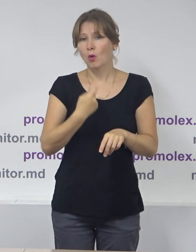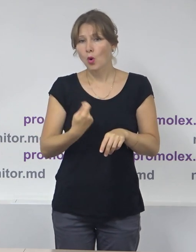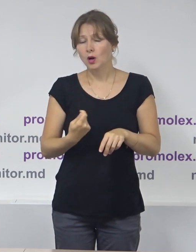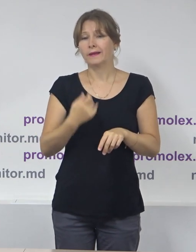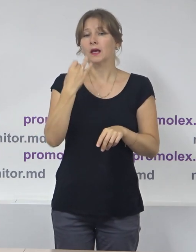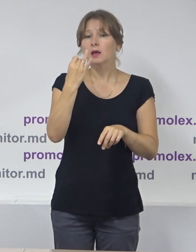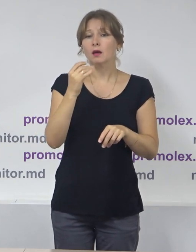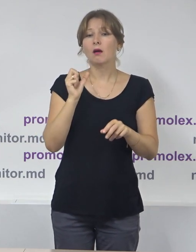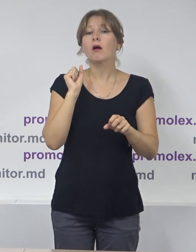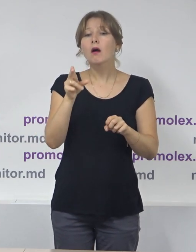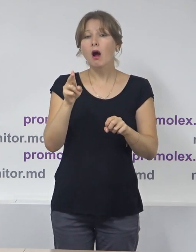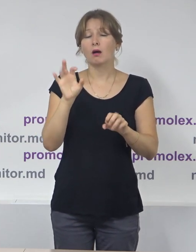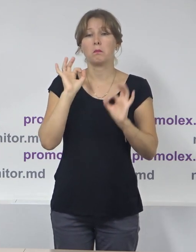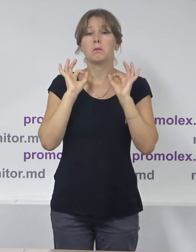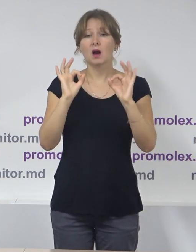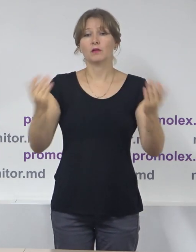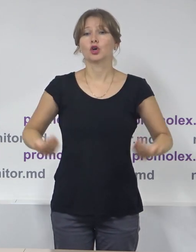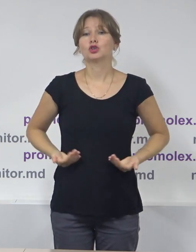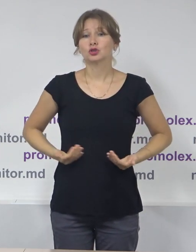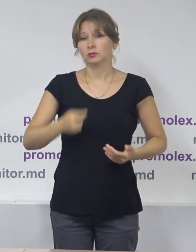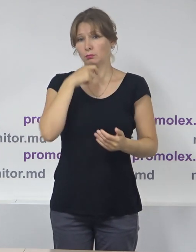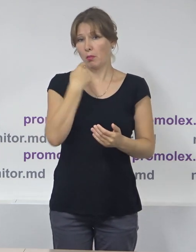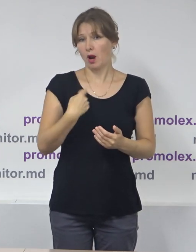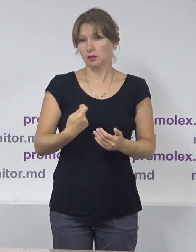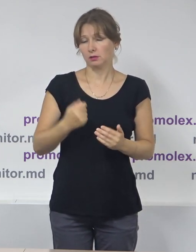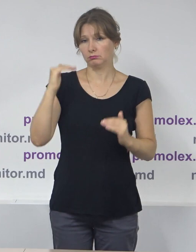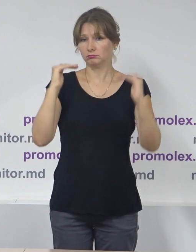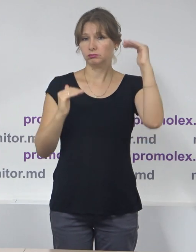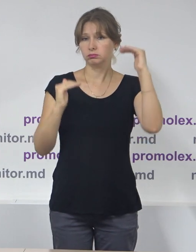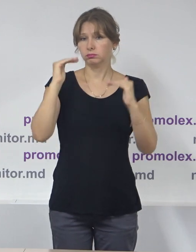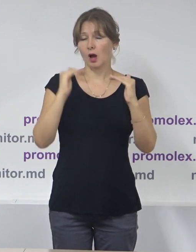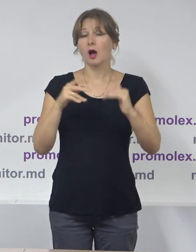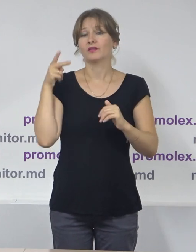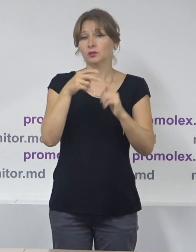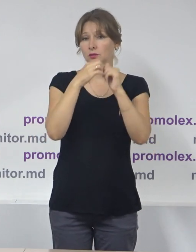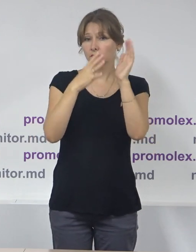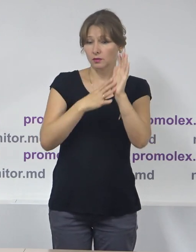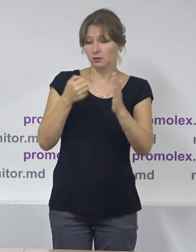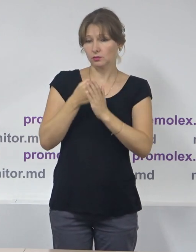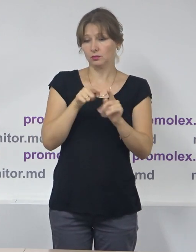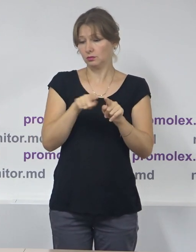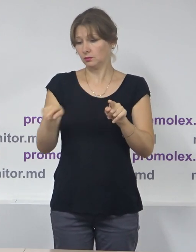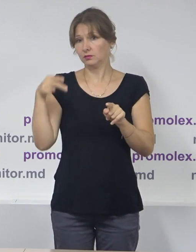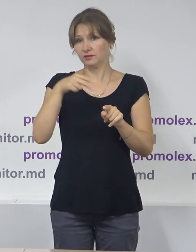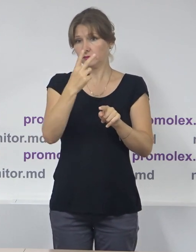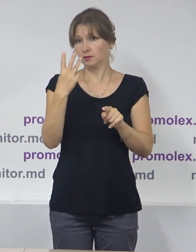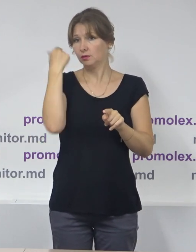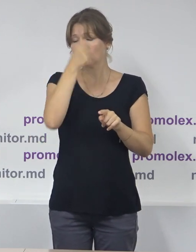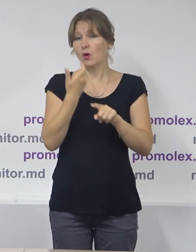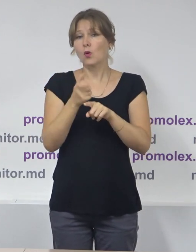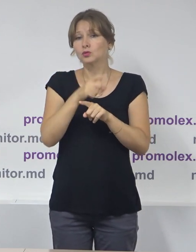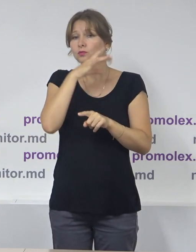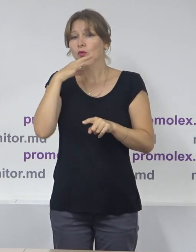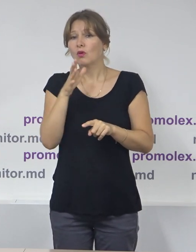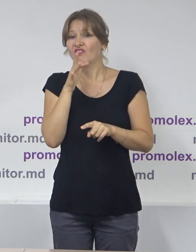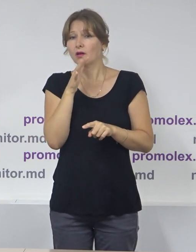dinamica însăși a veții politice din țara. Deci, în 2019 până în 2023, foarte multe lucruri s